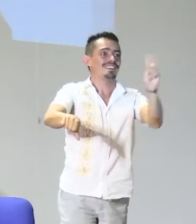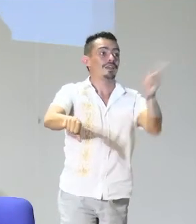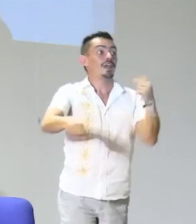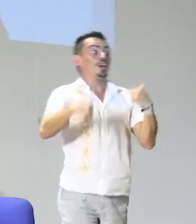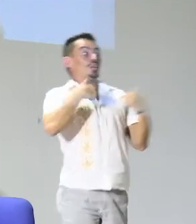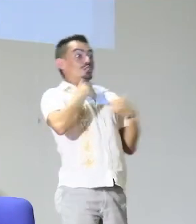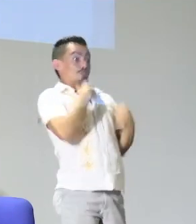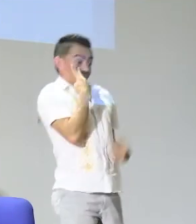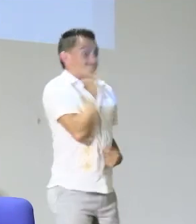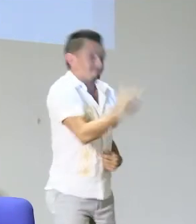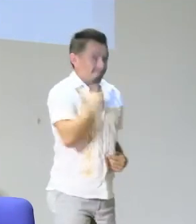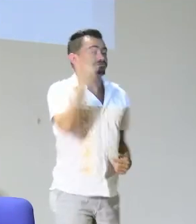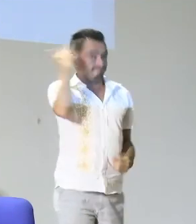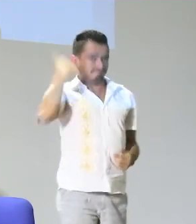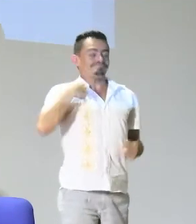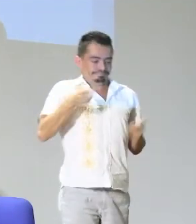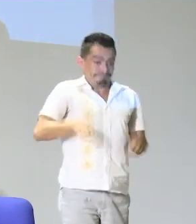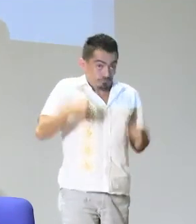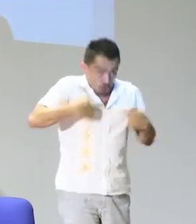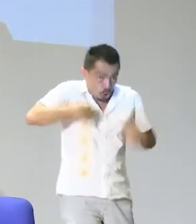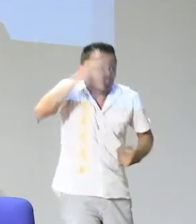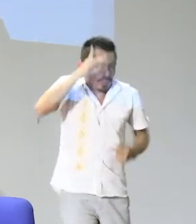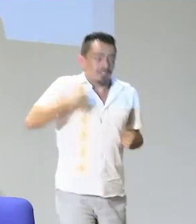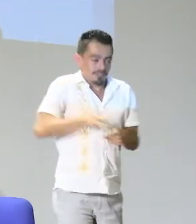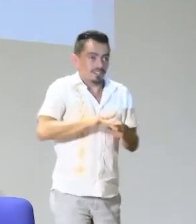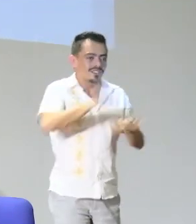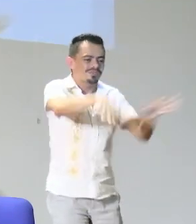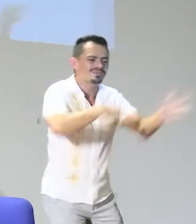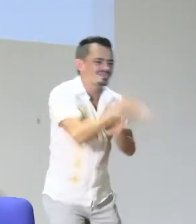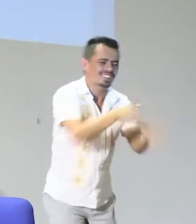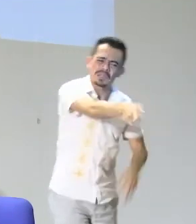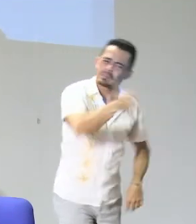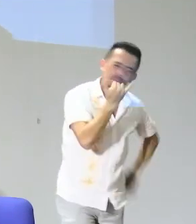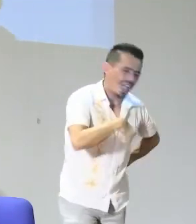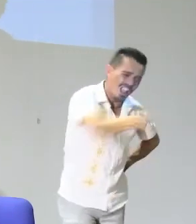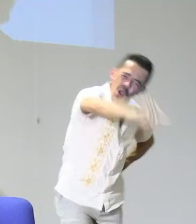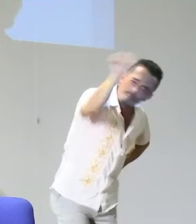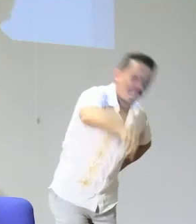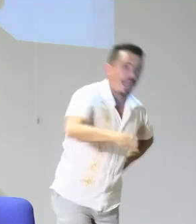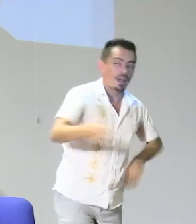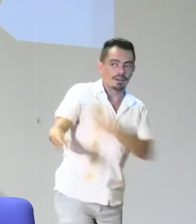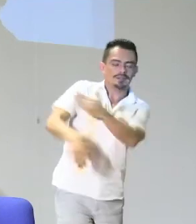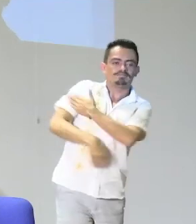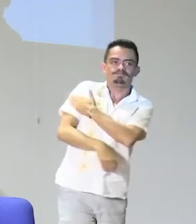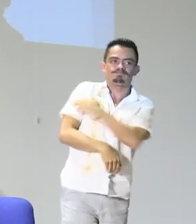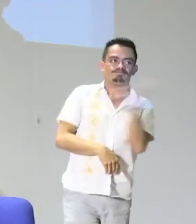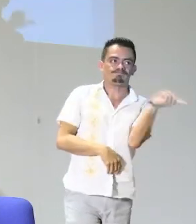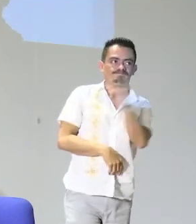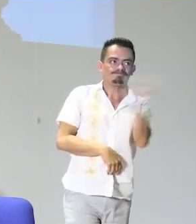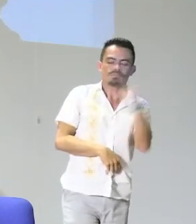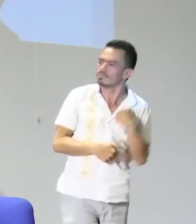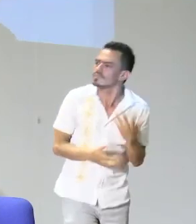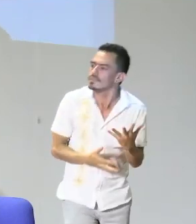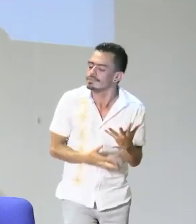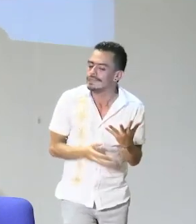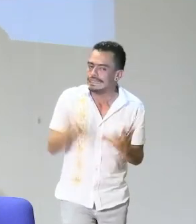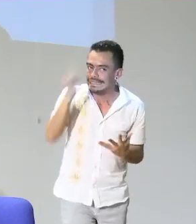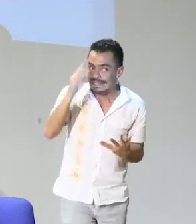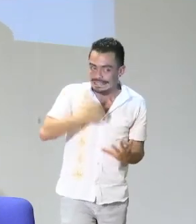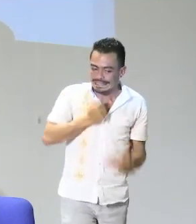Lo que mencionabas hace un momento de estarles diciendo a los niños oiga, eso está mal, por supuesto que eso no se debe hacer. Yo he sido testigo de algunos modelos